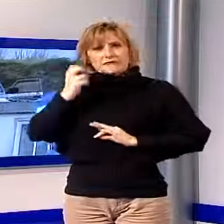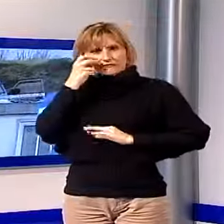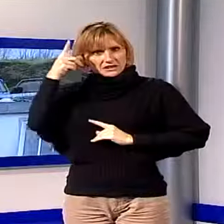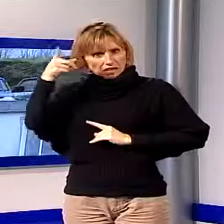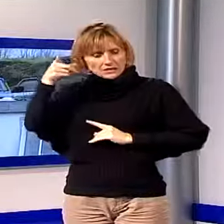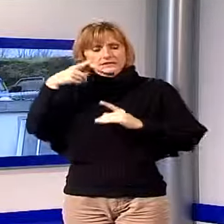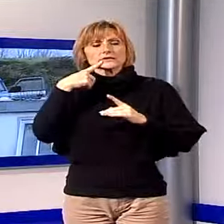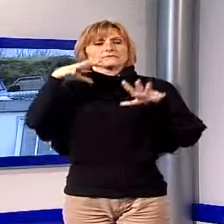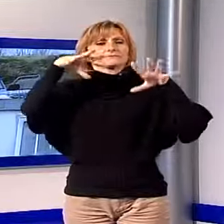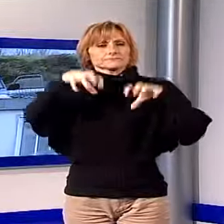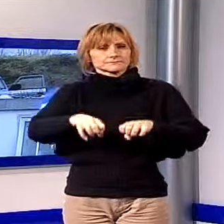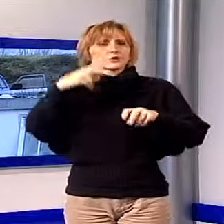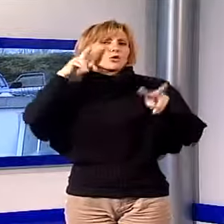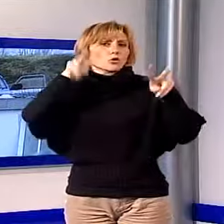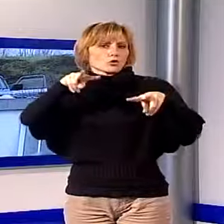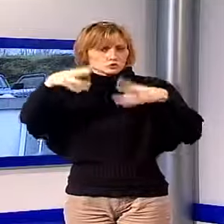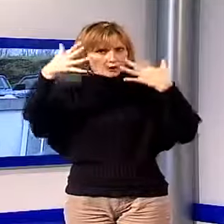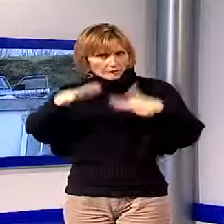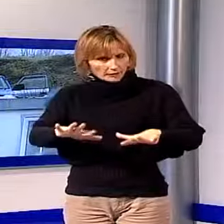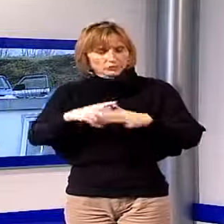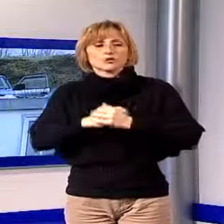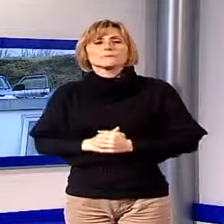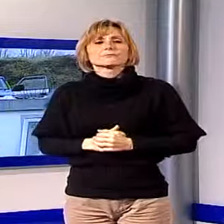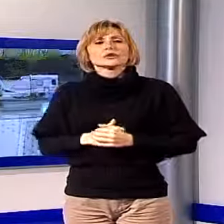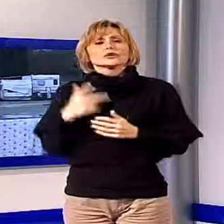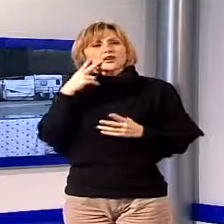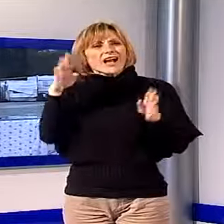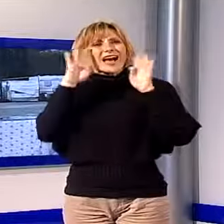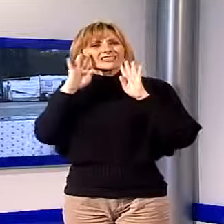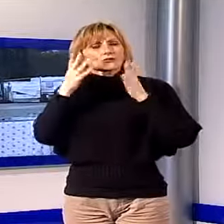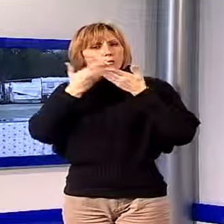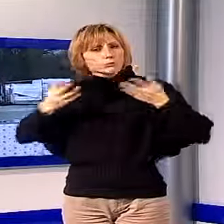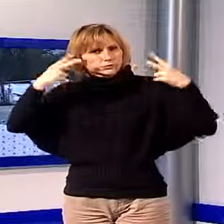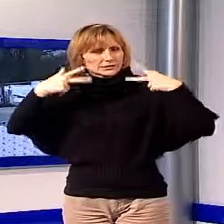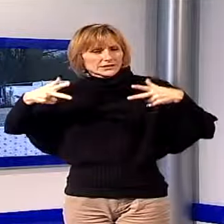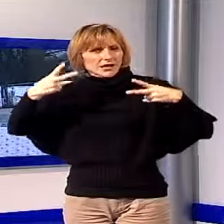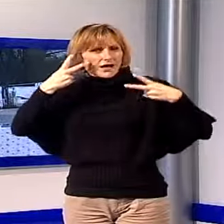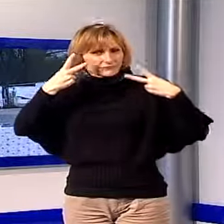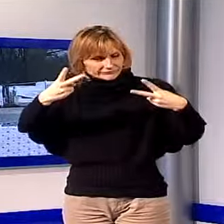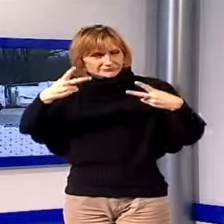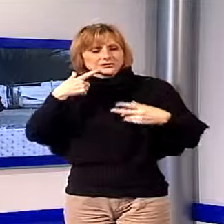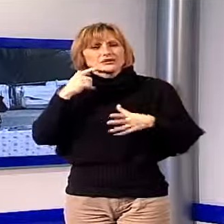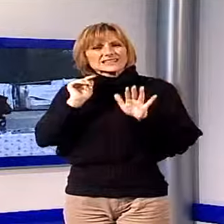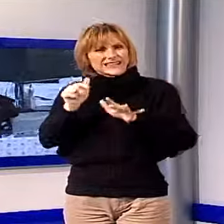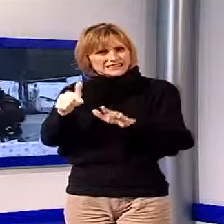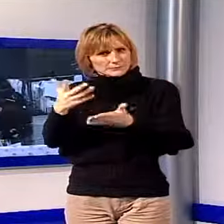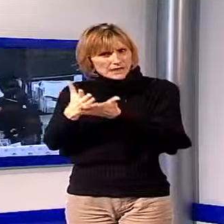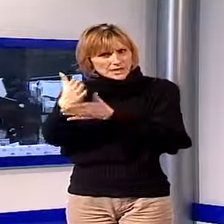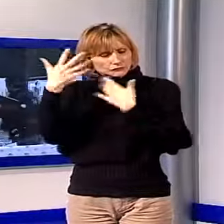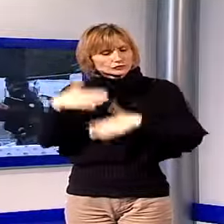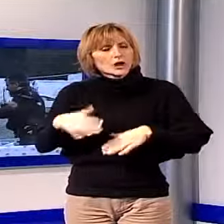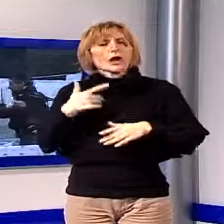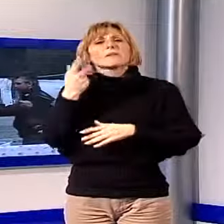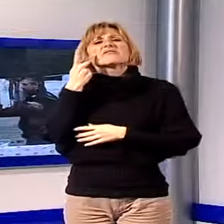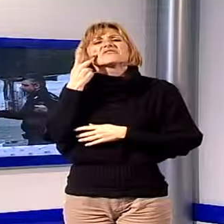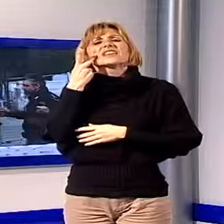controllato gli occupanti del campo, sotto riflettori dell'attenzione pubblica già da diverse settimane, con lo scopo principale di verificare la